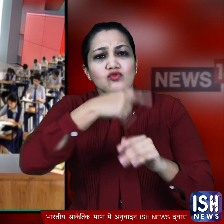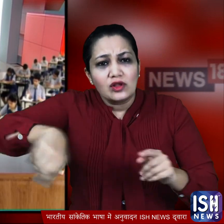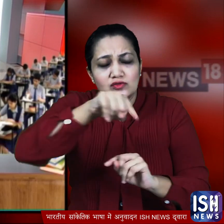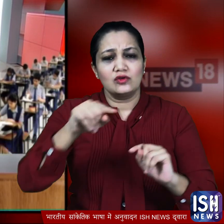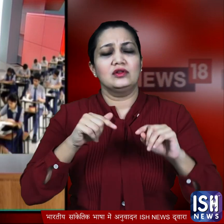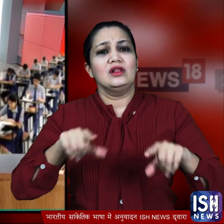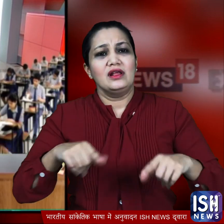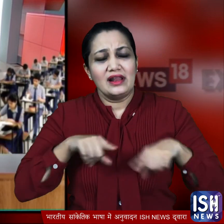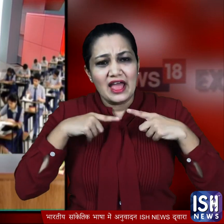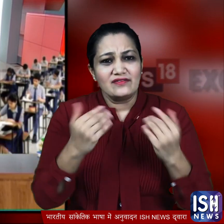सुरक्षा जादा जरूरी है